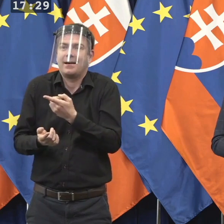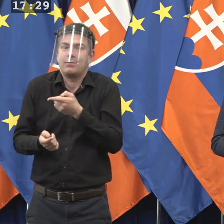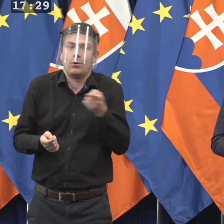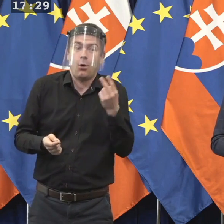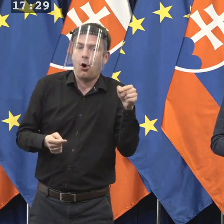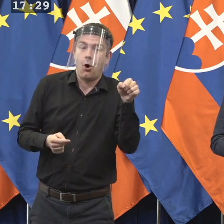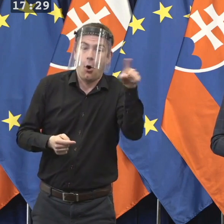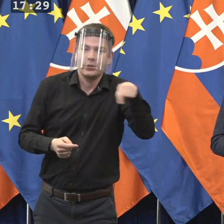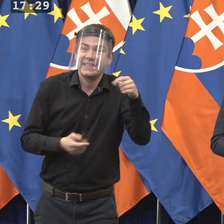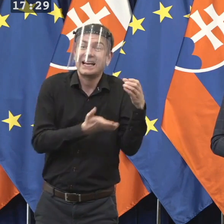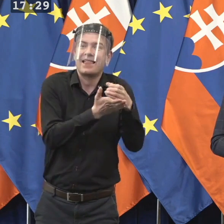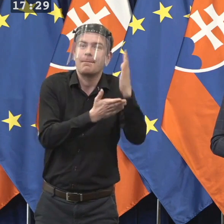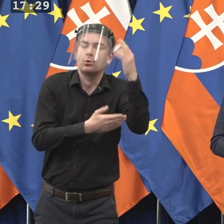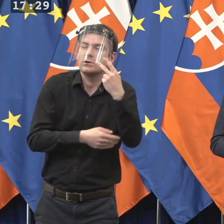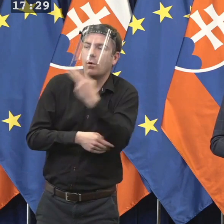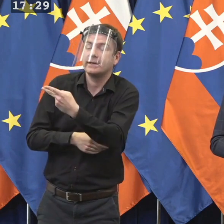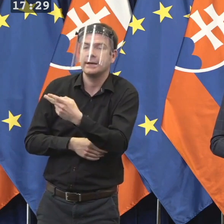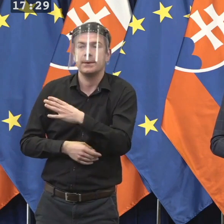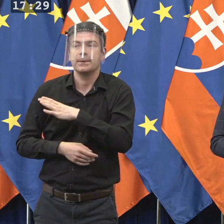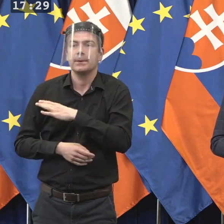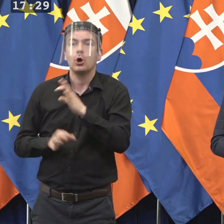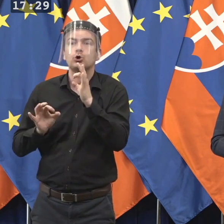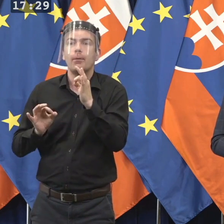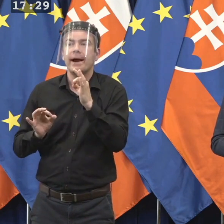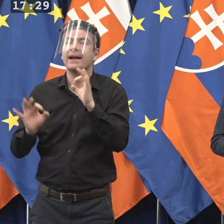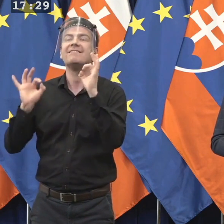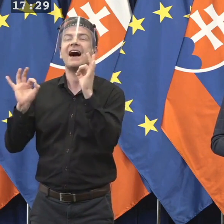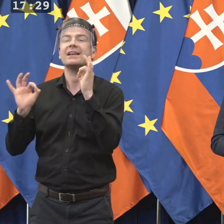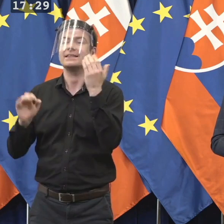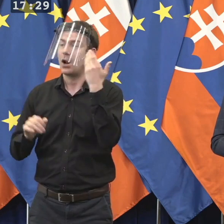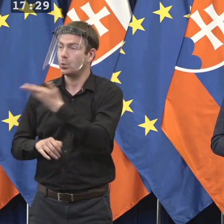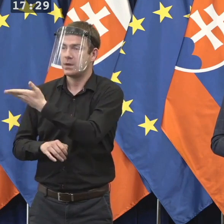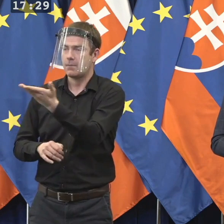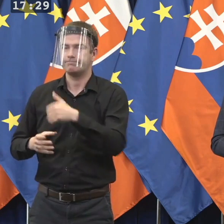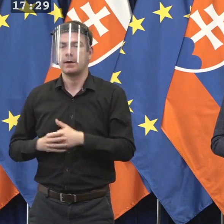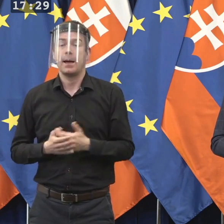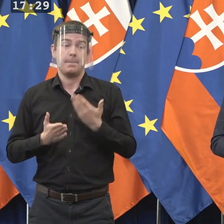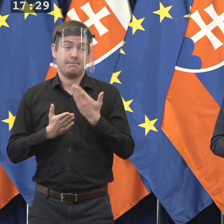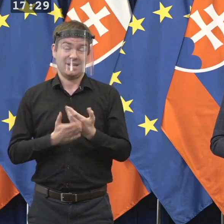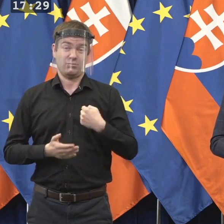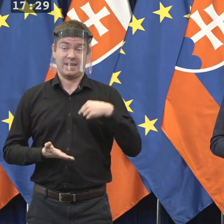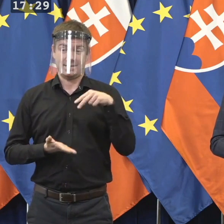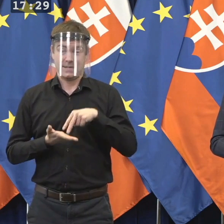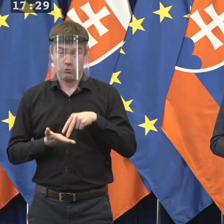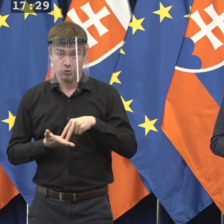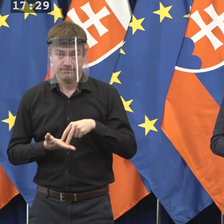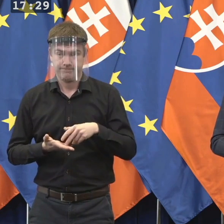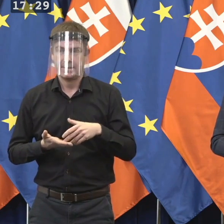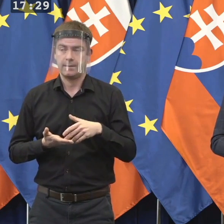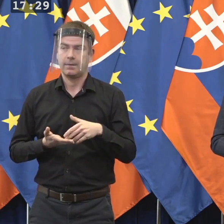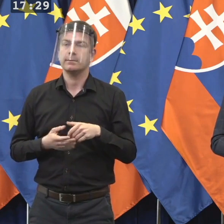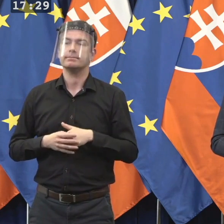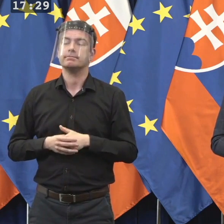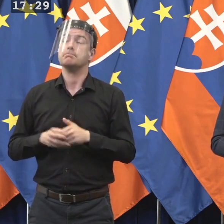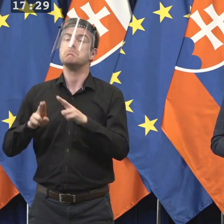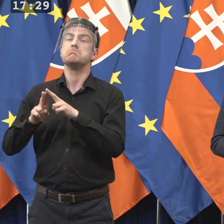z tohto dôvodu by bolo veľmi dobré, ak by ten priestor bol vytvorený tak, že fakticky,